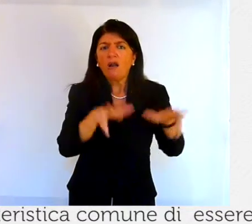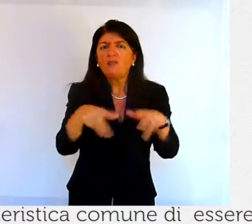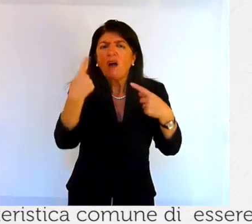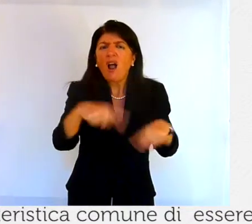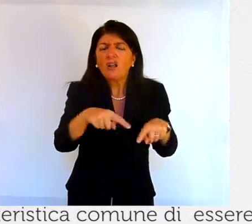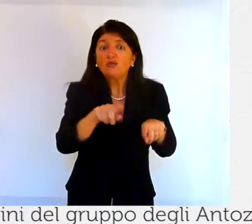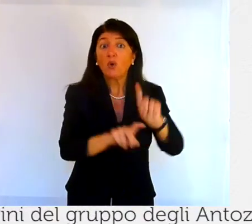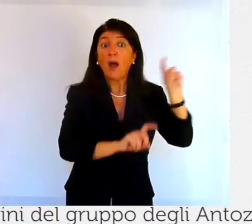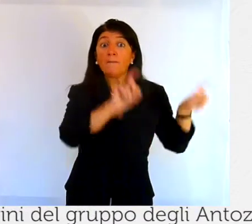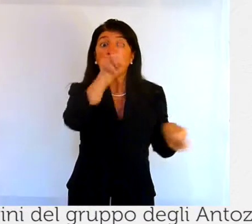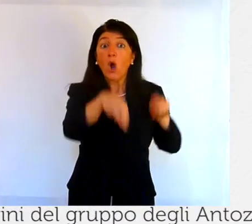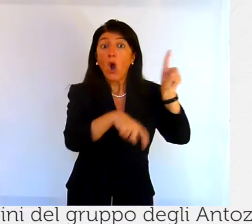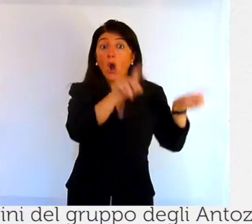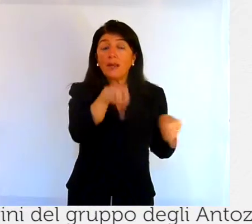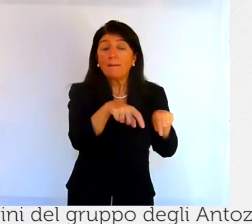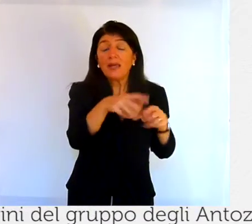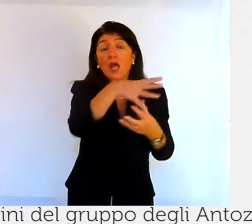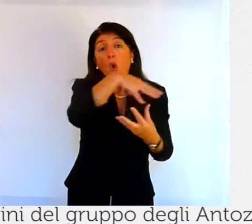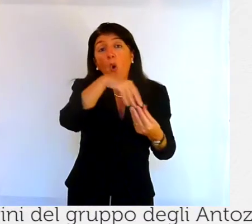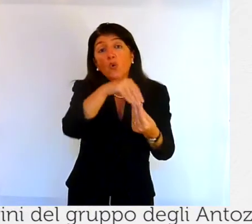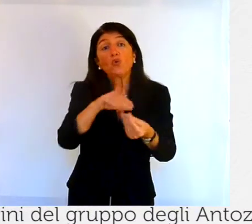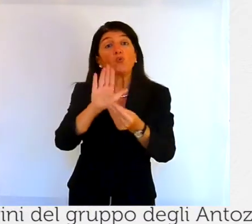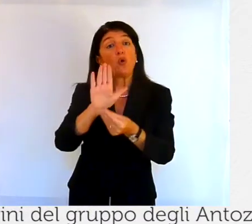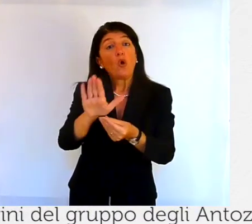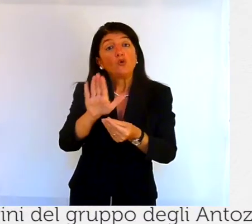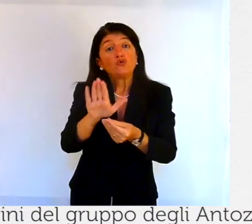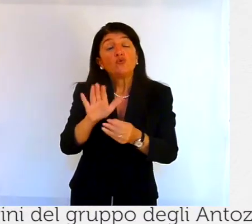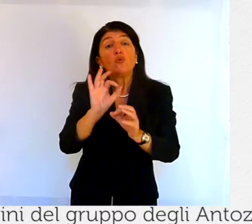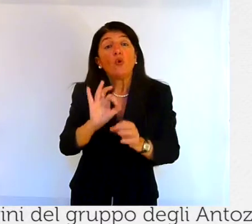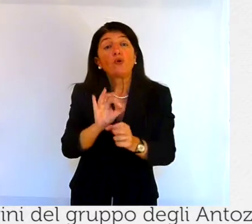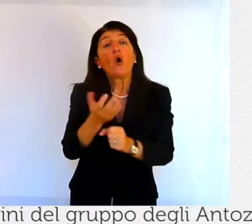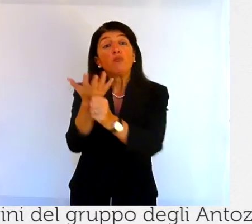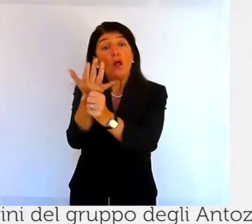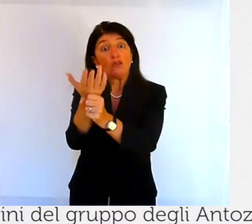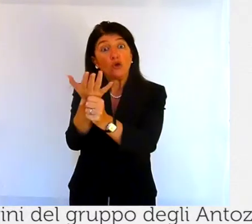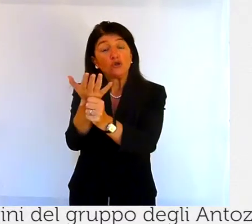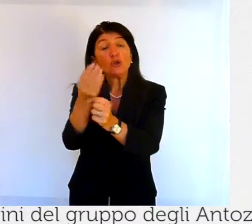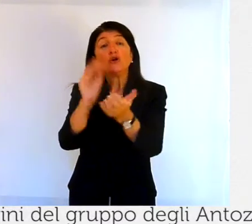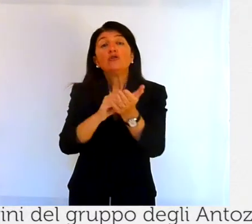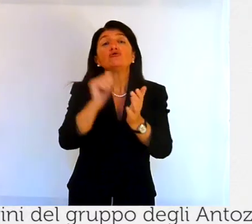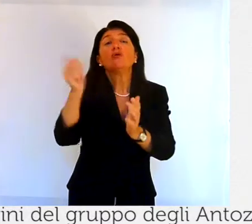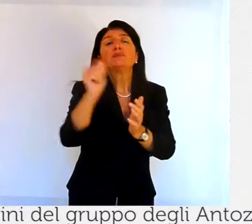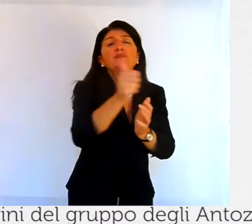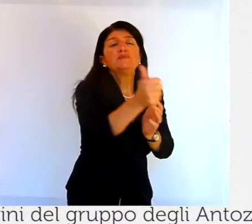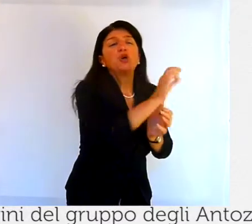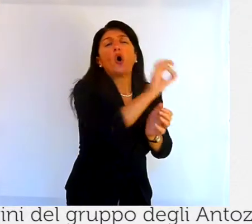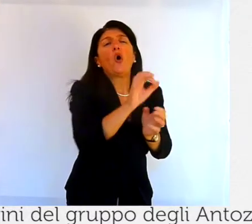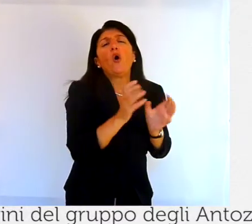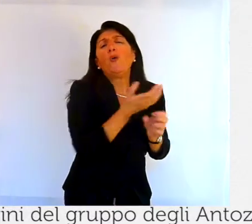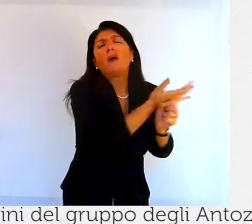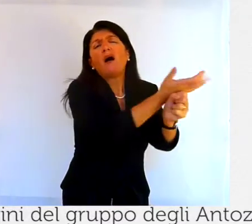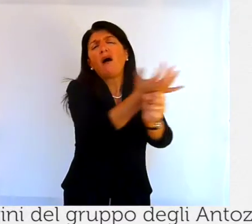marini del gruppo degli antozoi sia in forma di singoli individui sia in forme coloniali